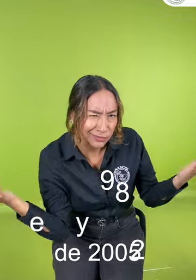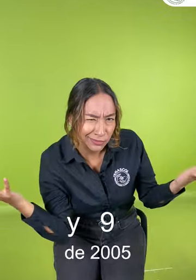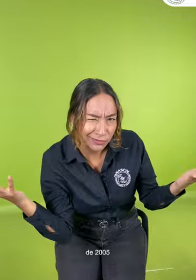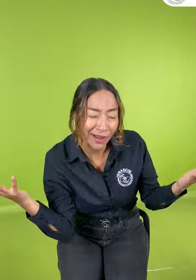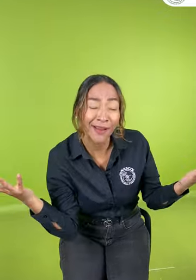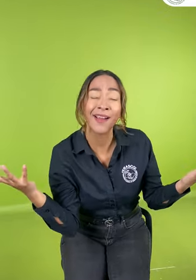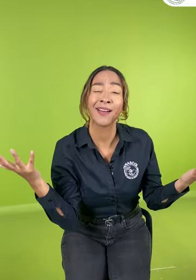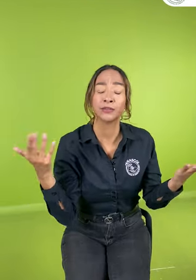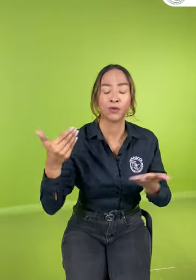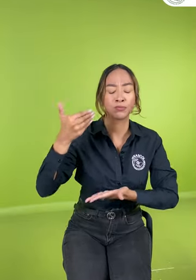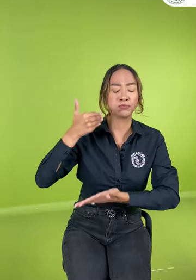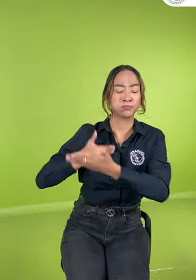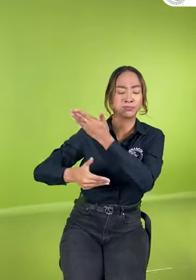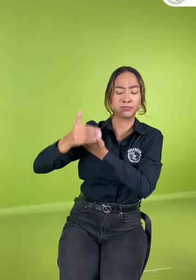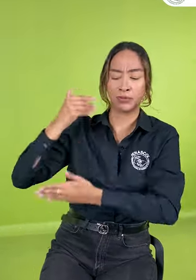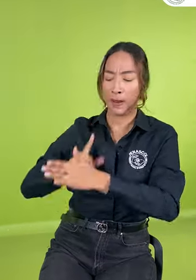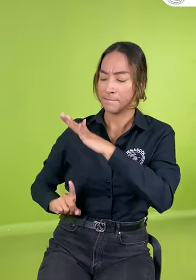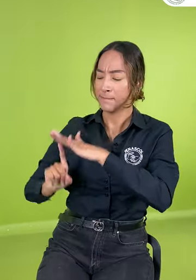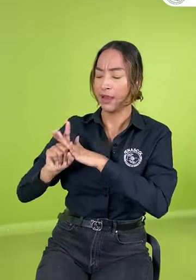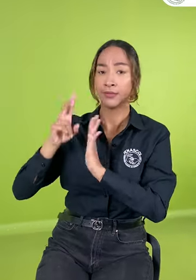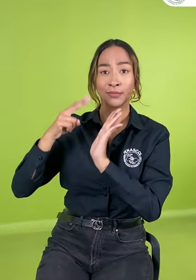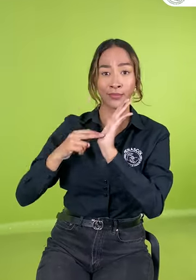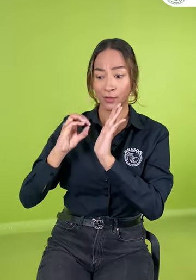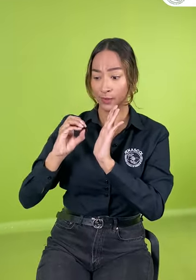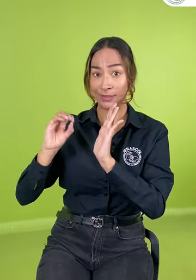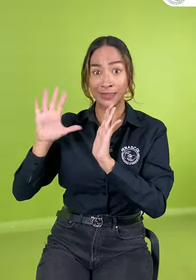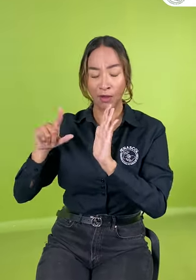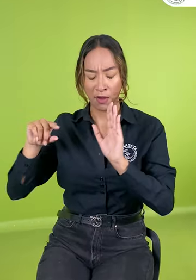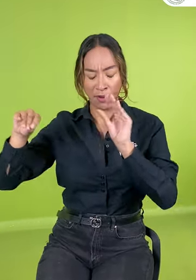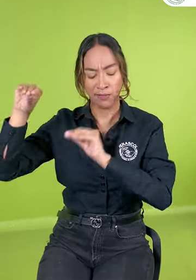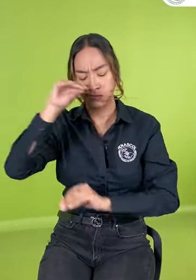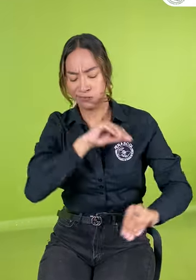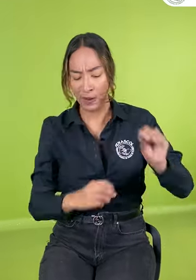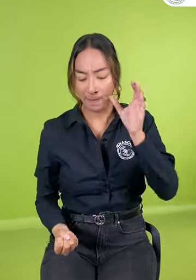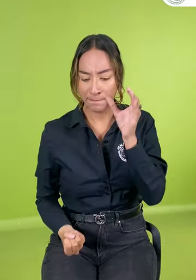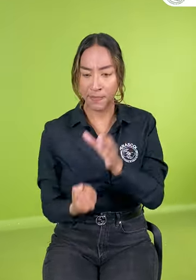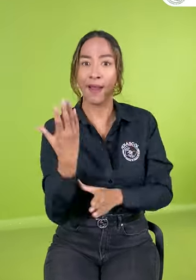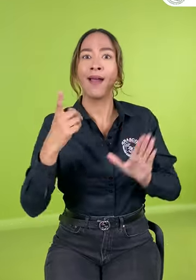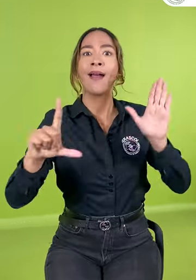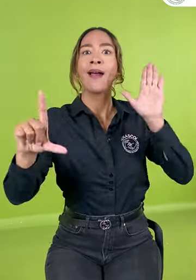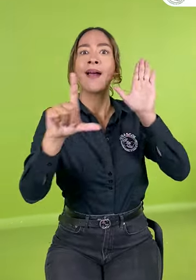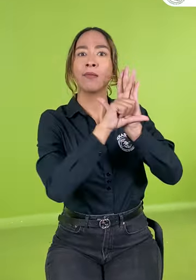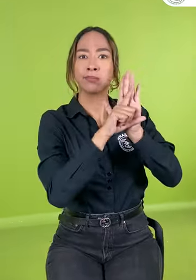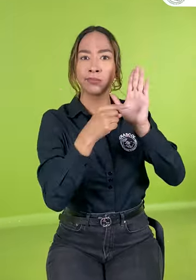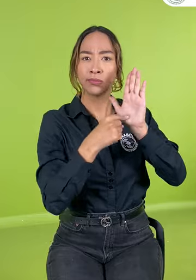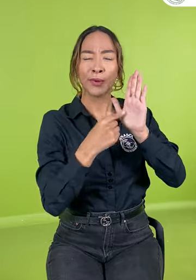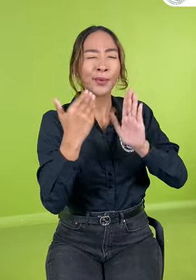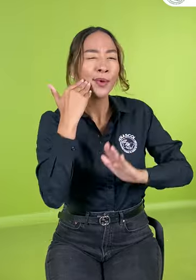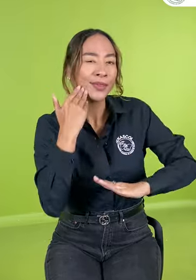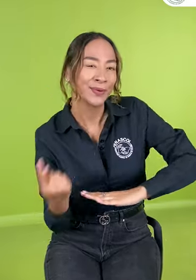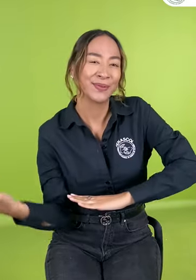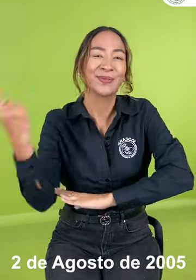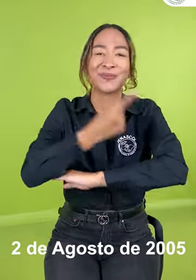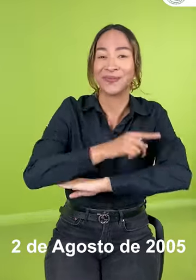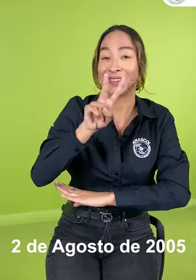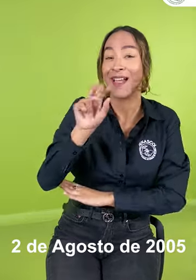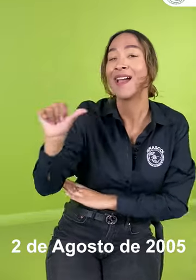surgió el 2 de agosto del 2005, pero se oficializó y publicó el 9 de agosto del mismo año. Es decir, que ya han